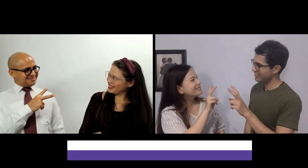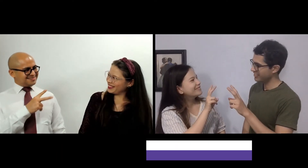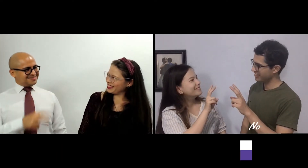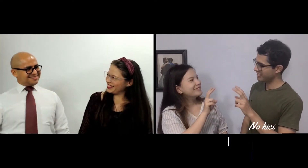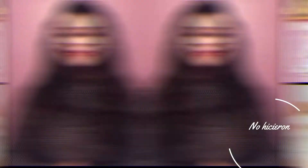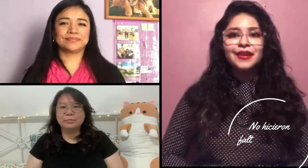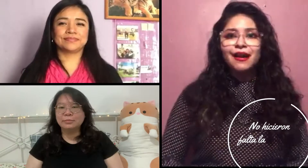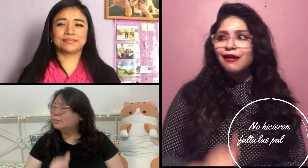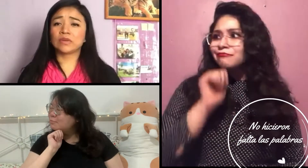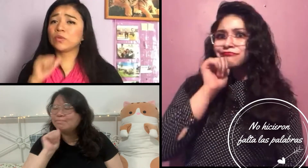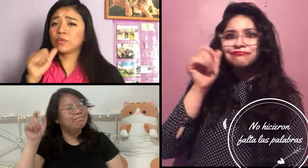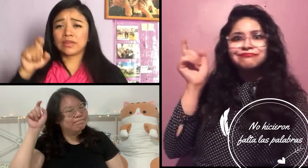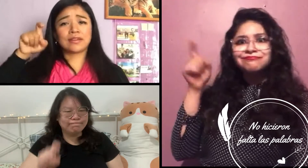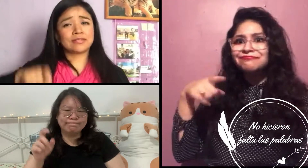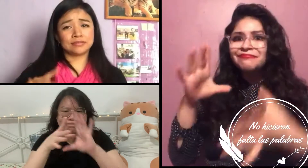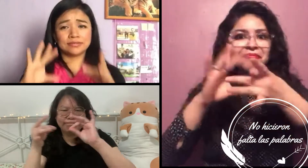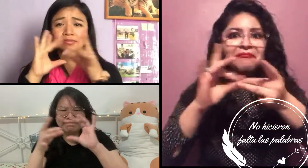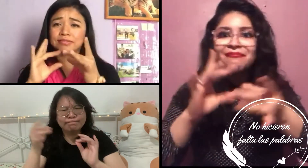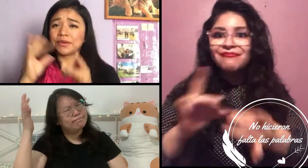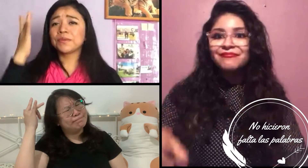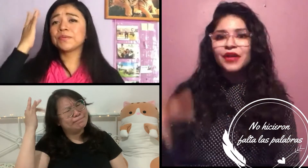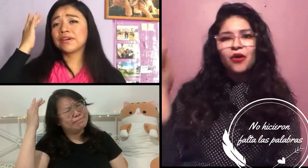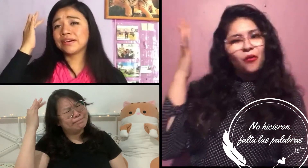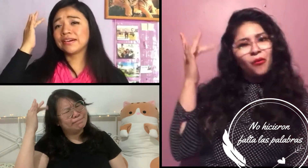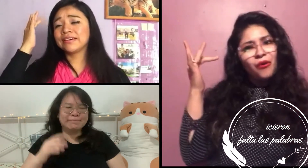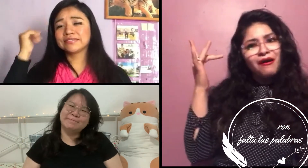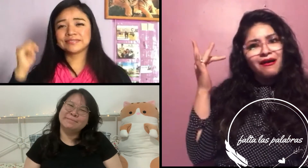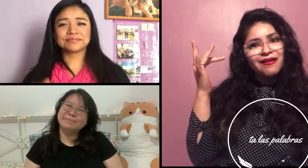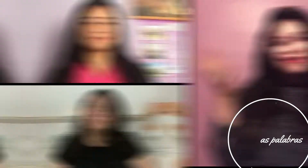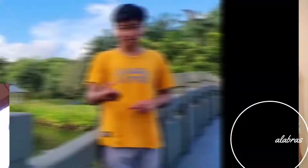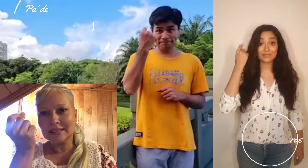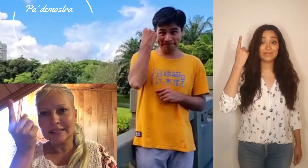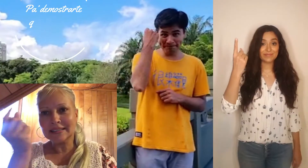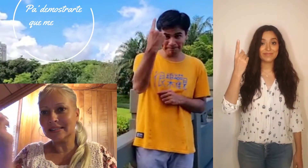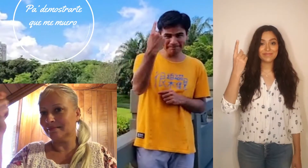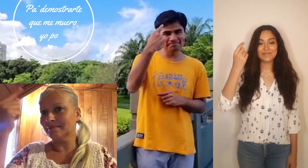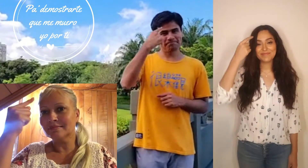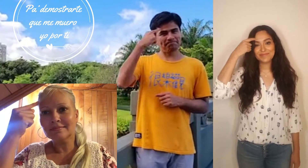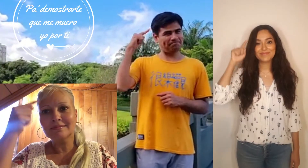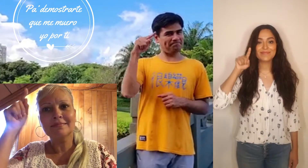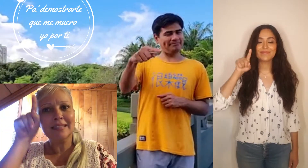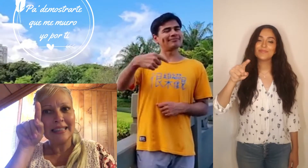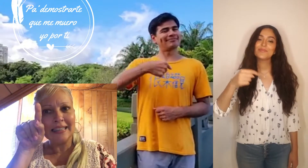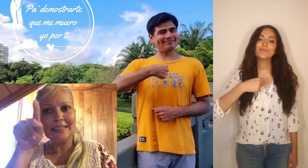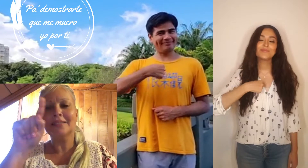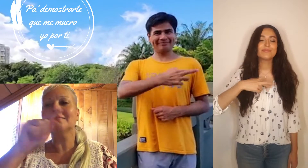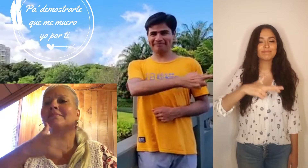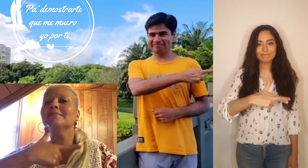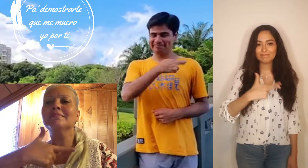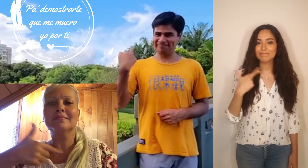no hicieran falta las palabras Pa' demostrarte que me muero yo por